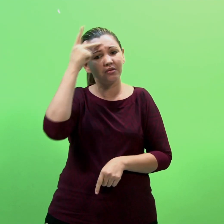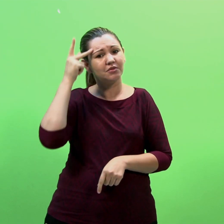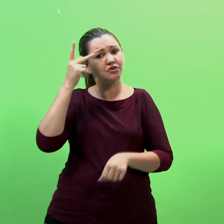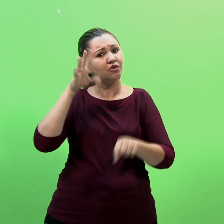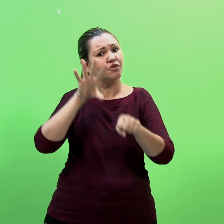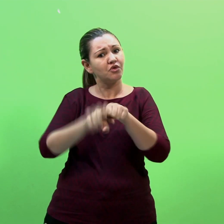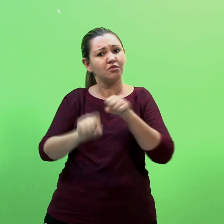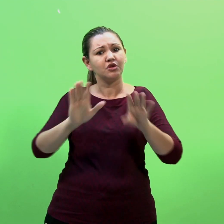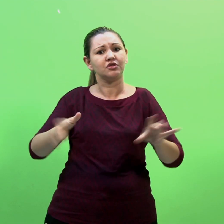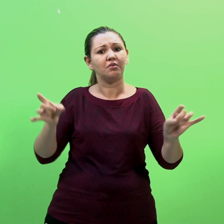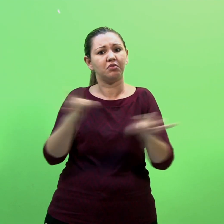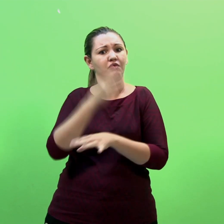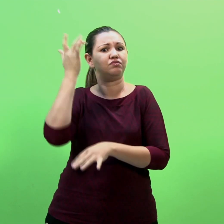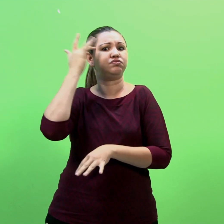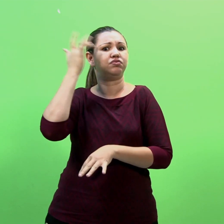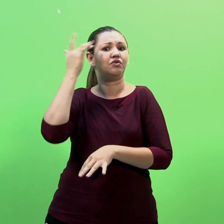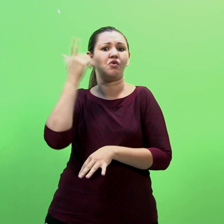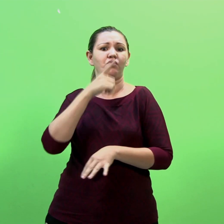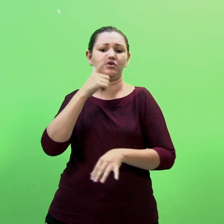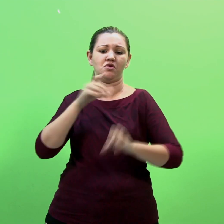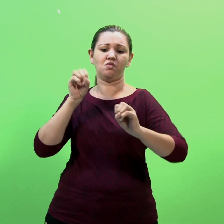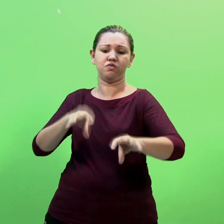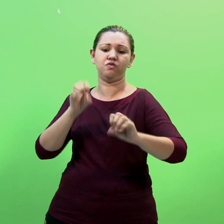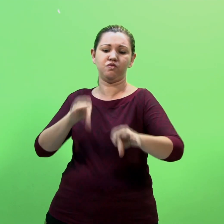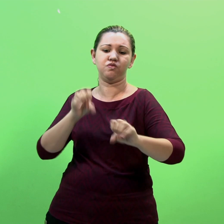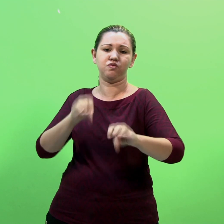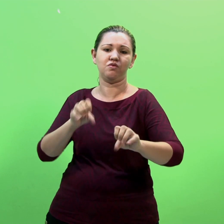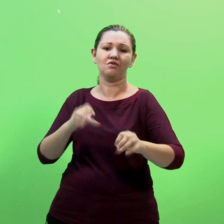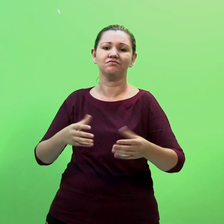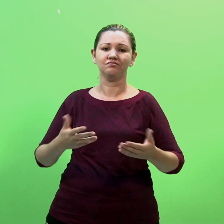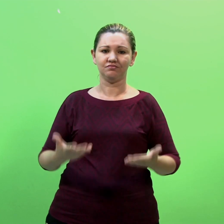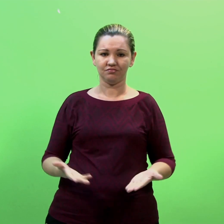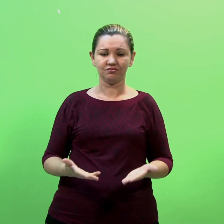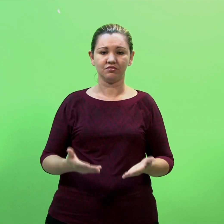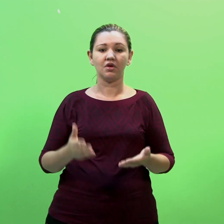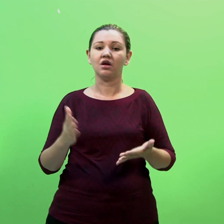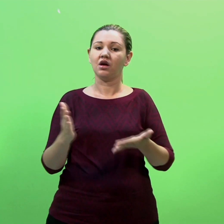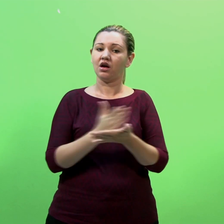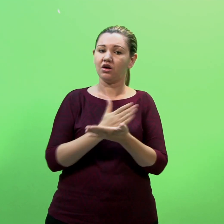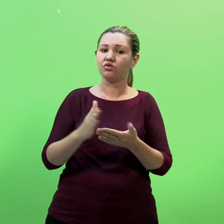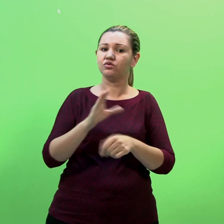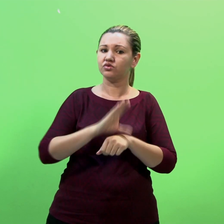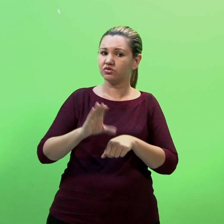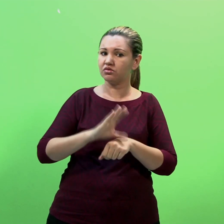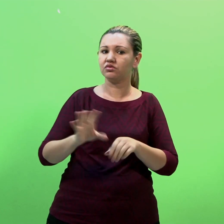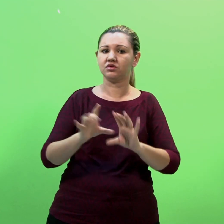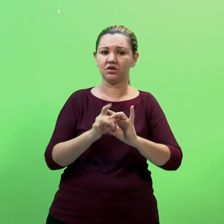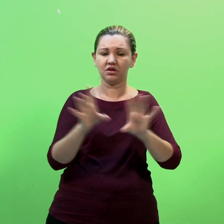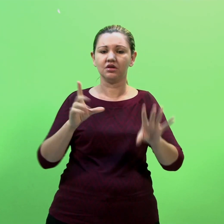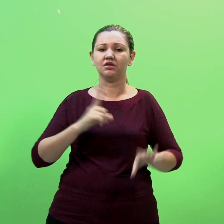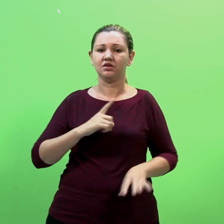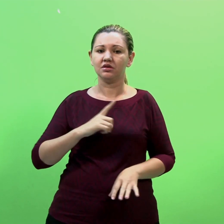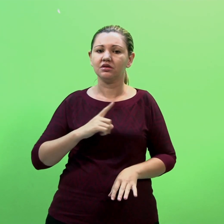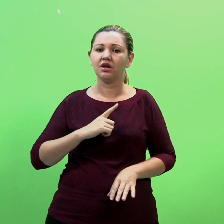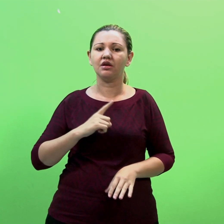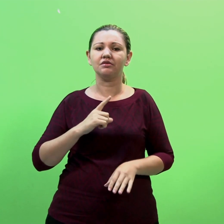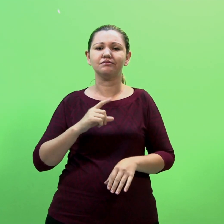para trabalharem na formação desses profissionais. Alguns cursos livres organizaram-se com base em puro